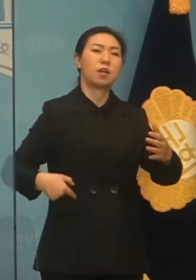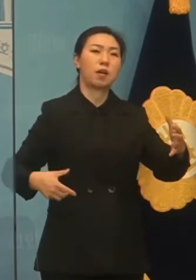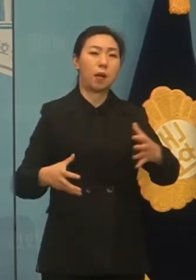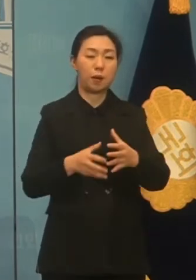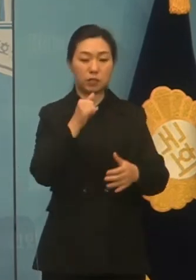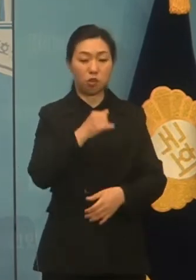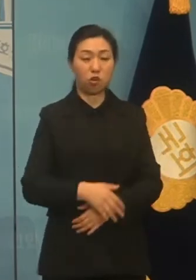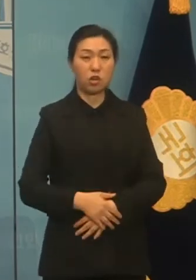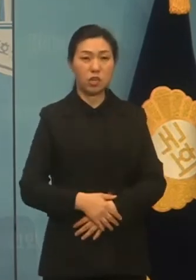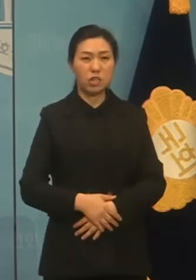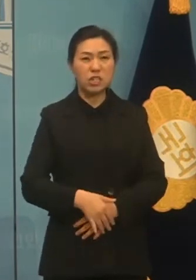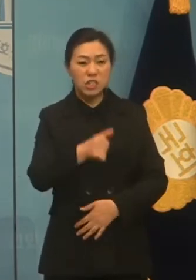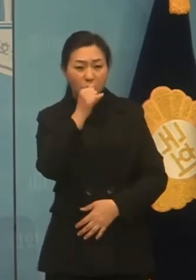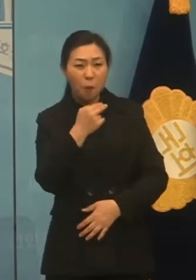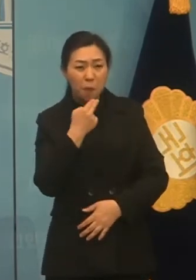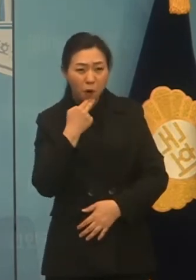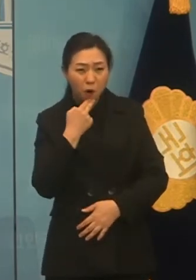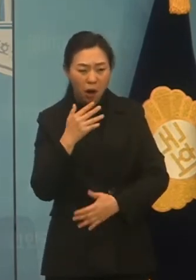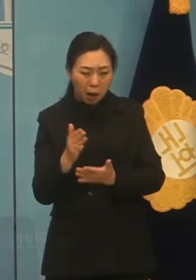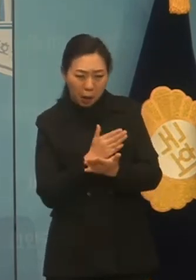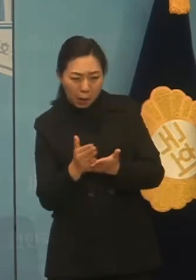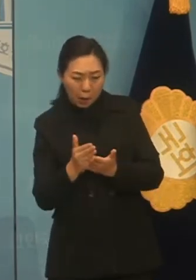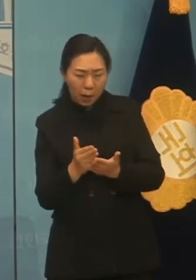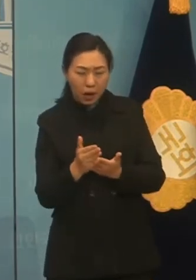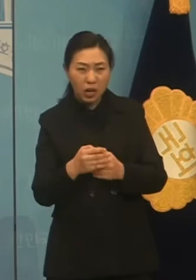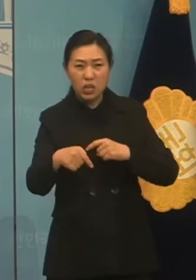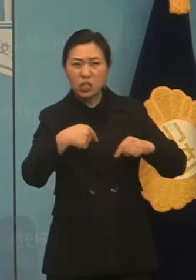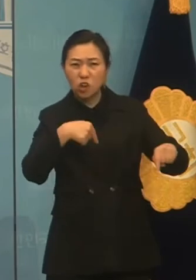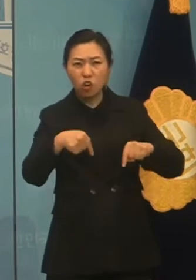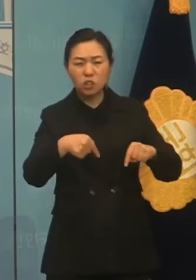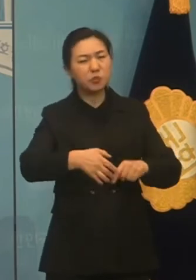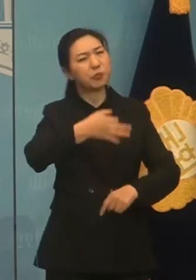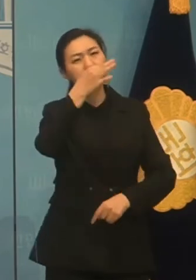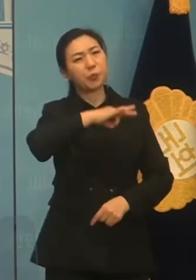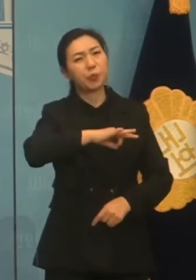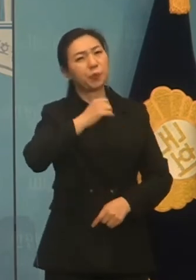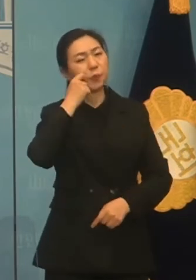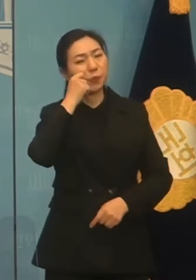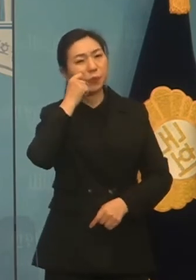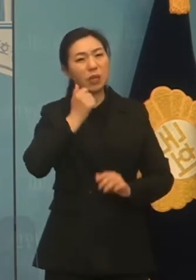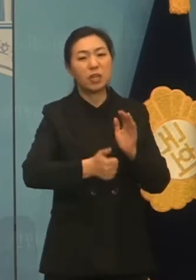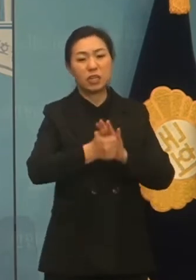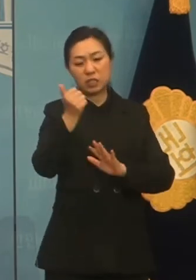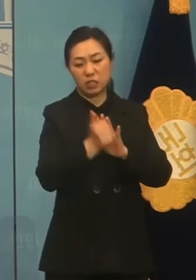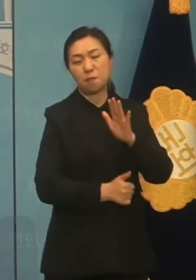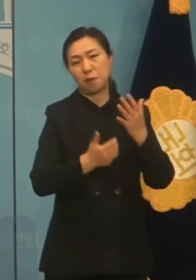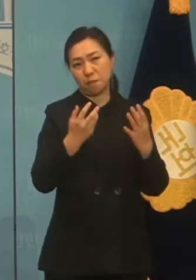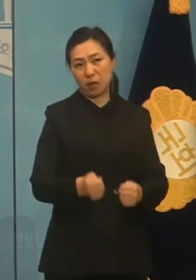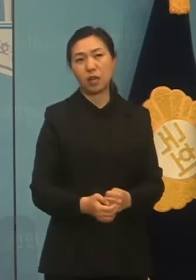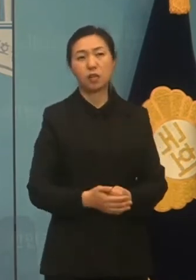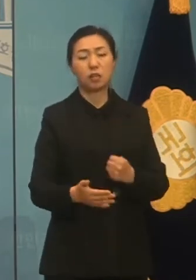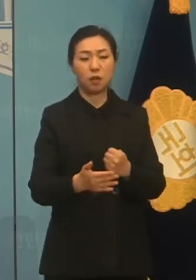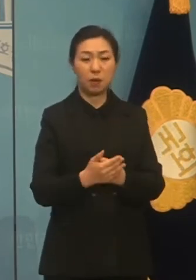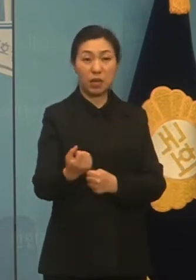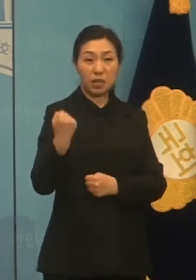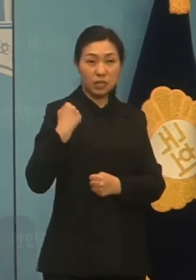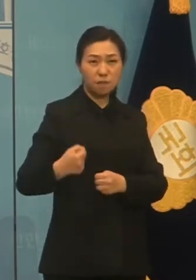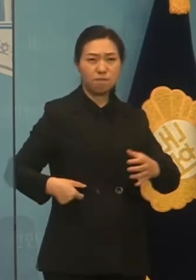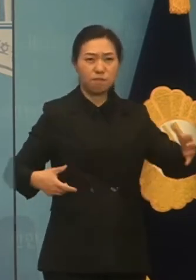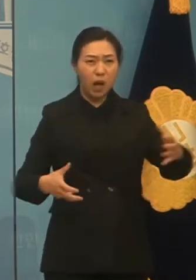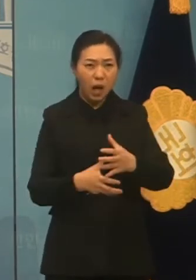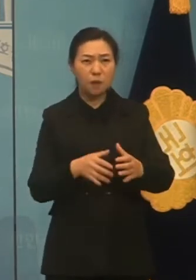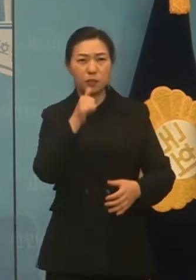유불리를 따지는 정책은 결코 성공할 수 없습니다. 반드시 원팀 민주당을 만들겠습니다. 하나비 민주당이